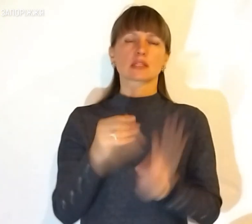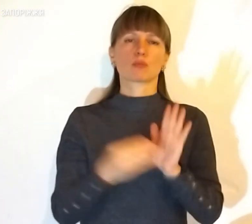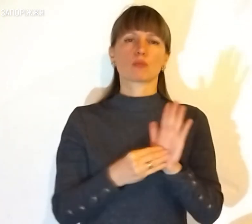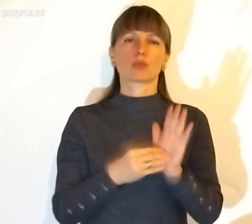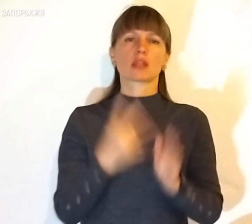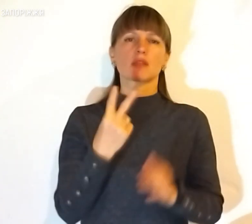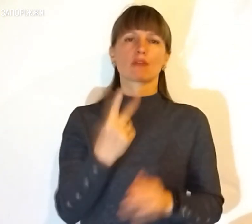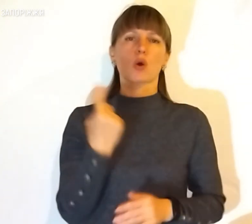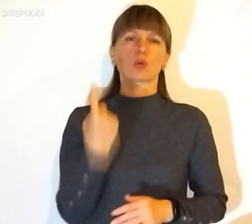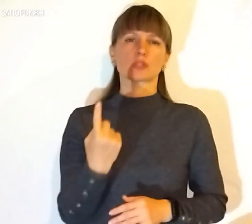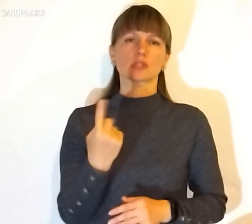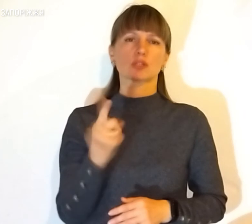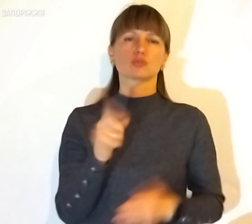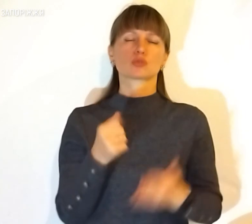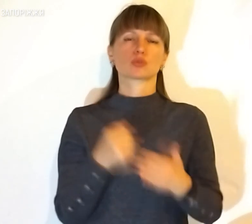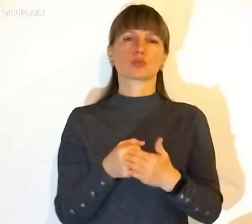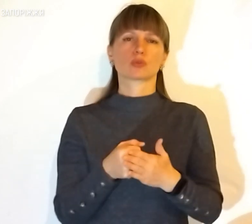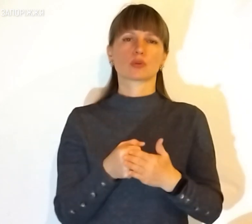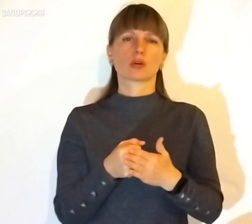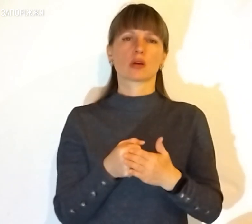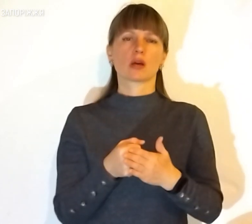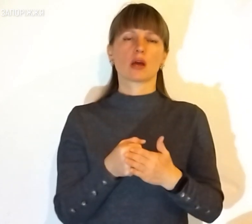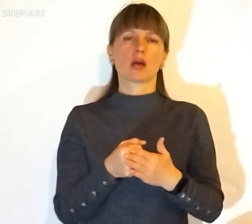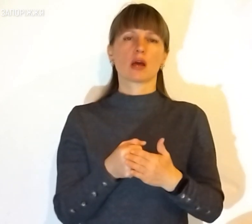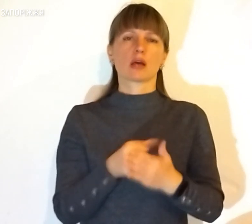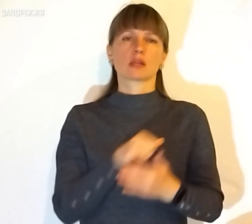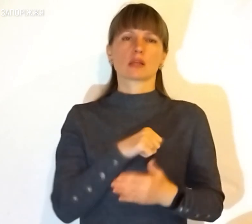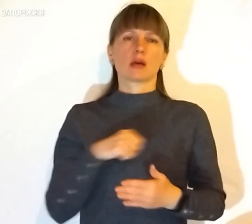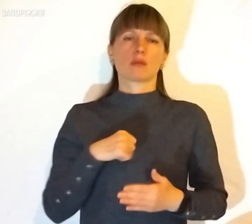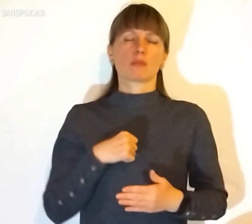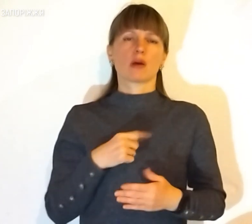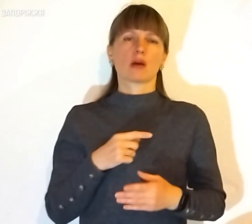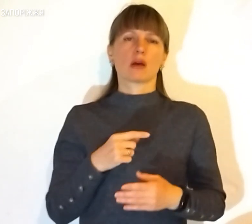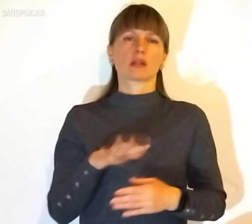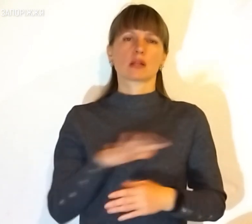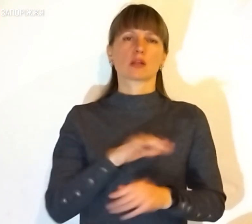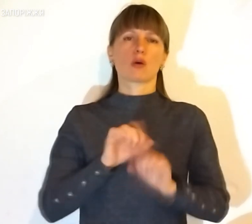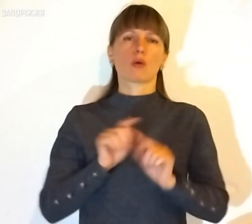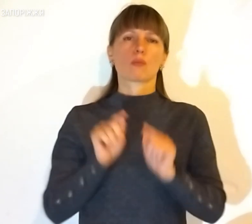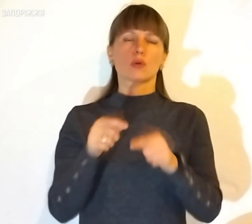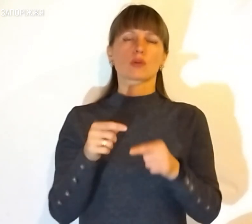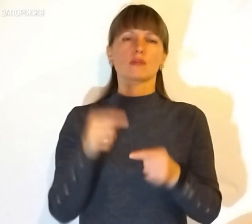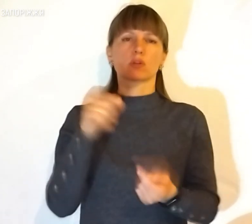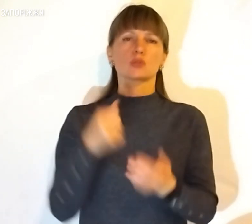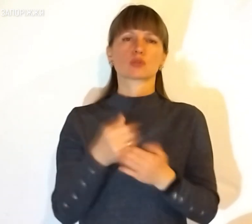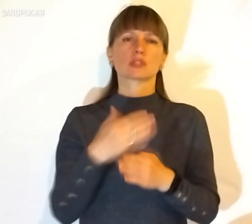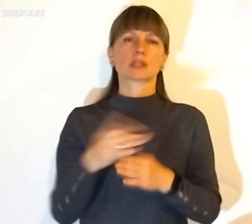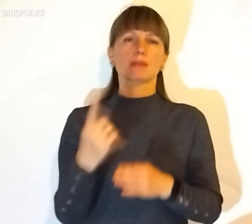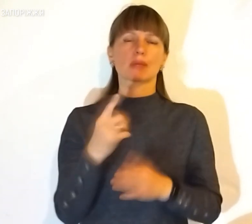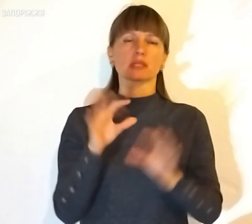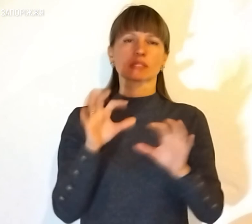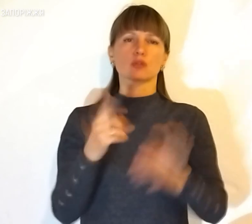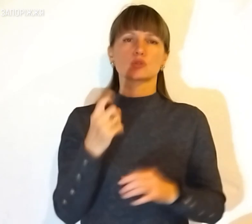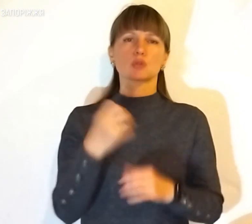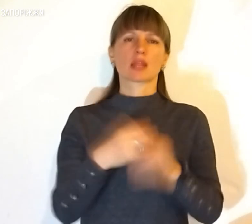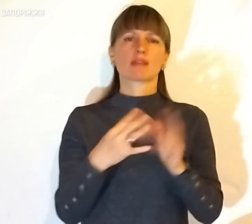пунктом 2.1 щодо добровольців територіальної оборони, відповідно до частини 1 стеклі 119